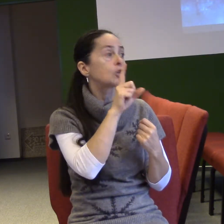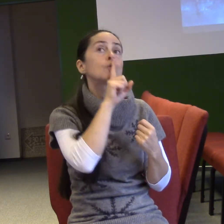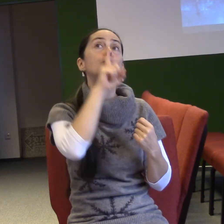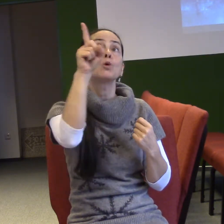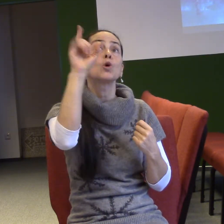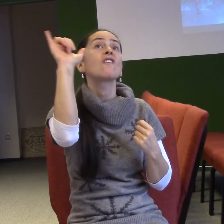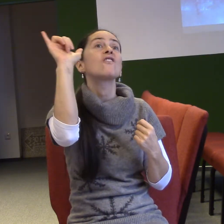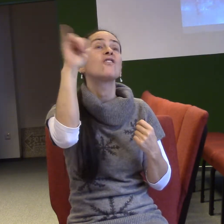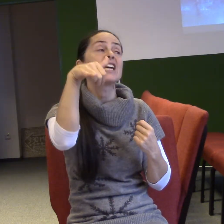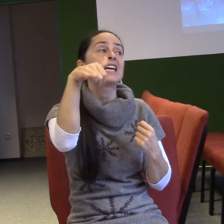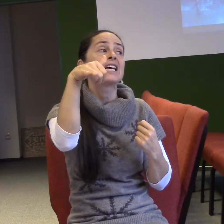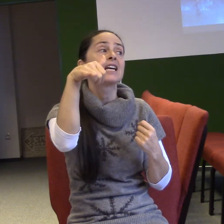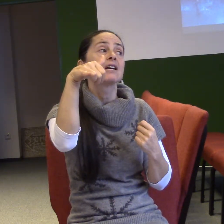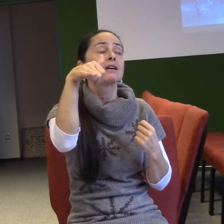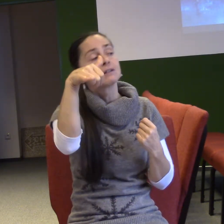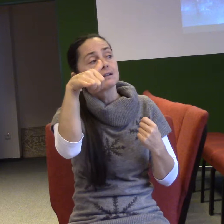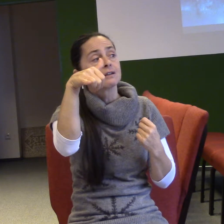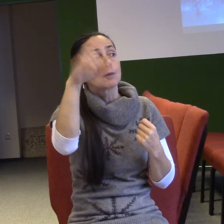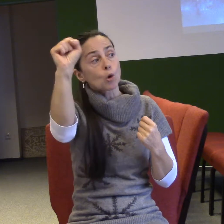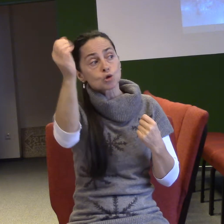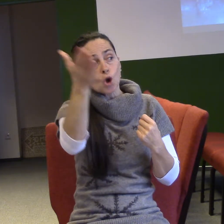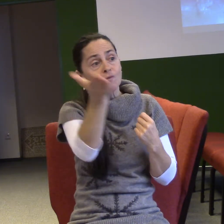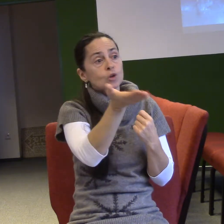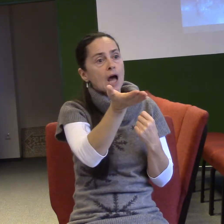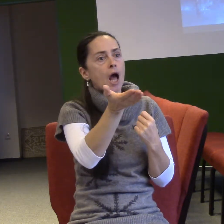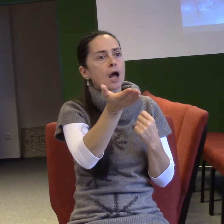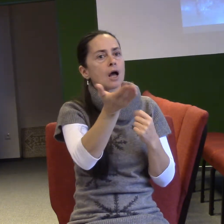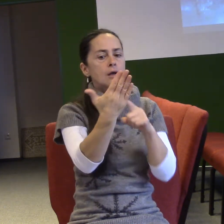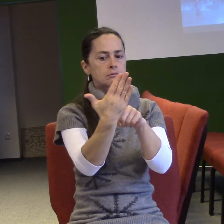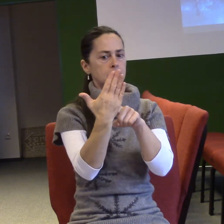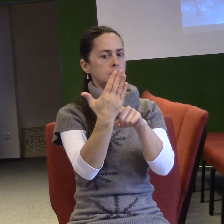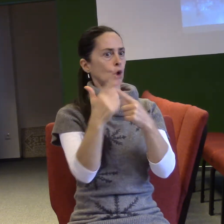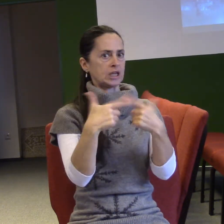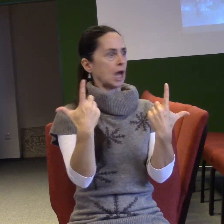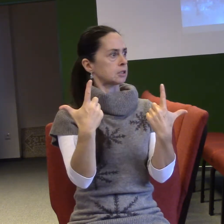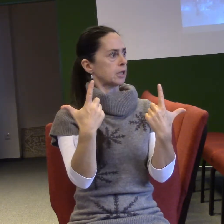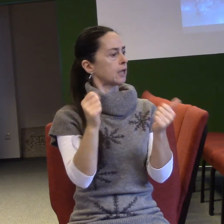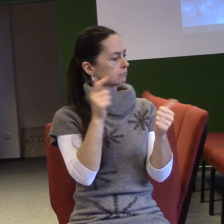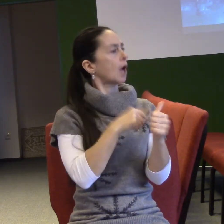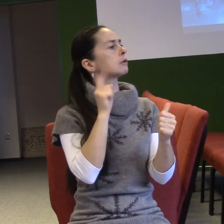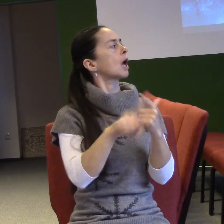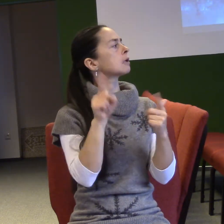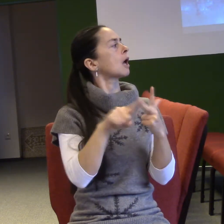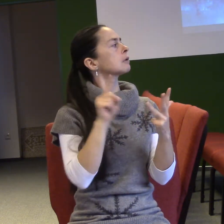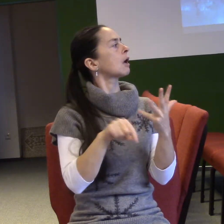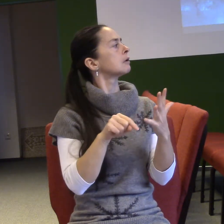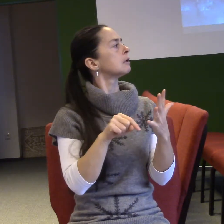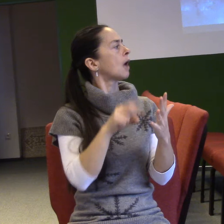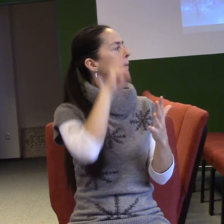a to slovo říká, bude to takto. To, to, to. A proroctví má v sobě explozivní